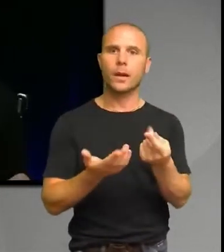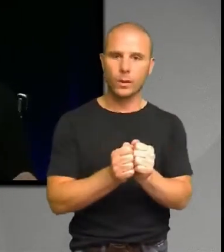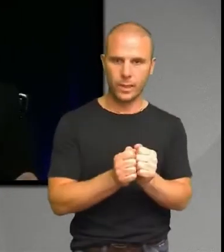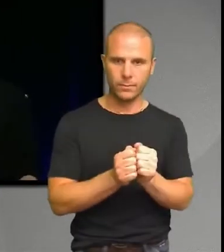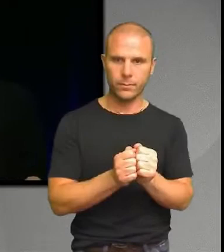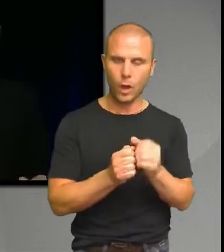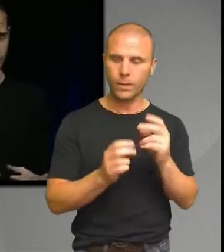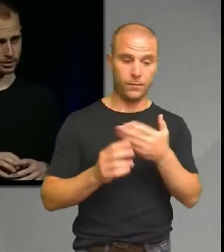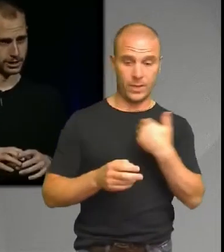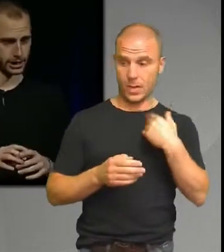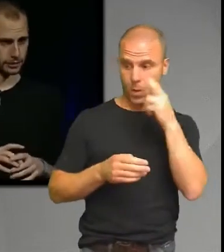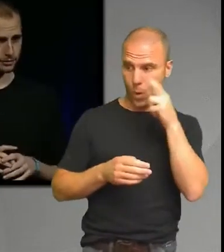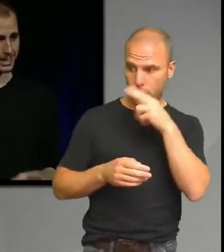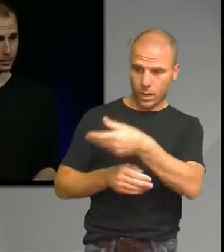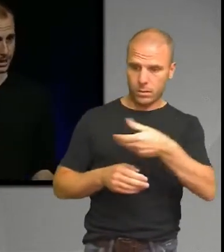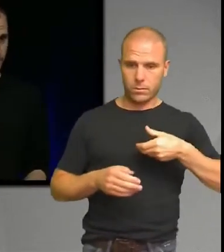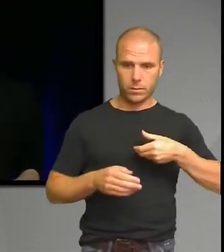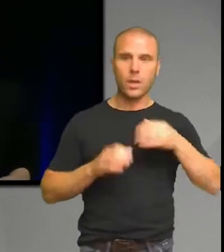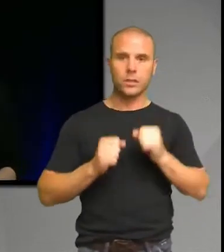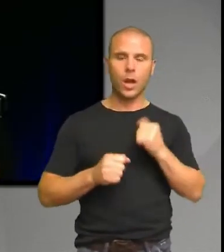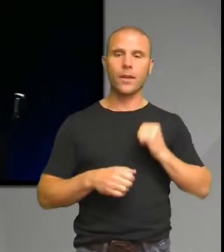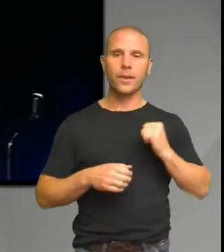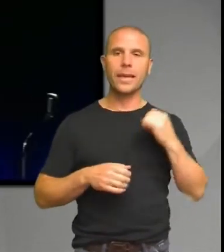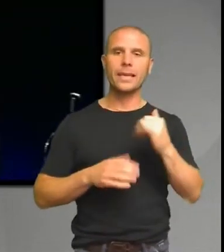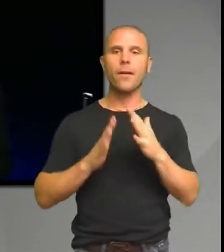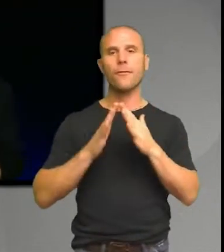i någonting som vi kallar för den fria marknaden för att köpa hus eller bilar eller godis.